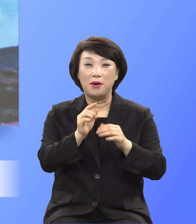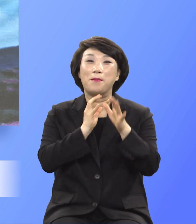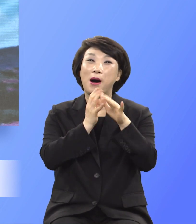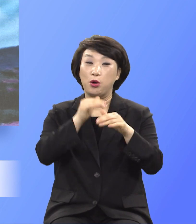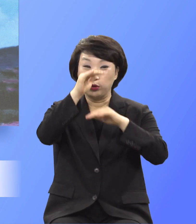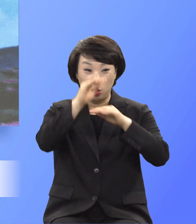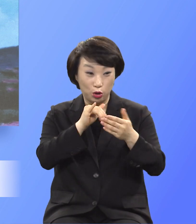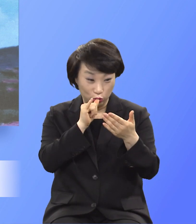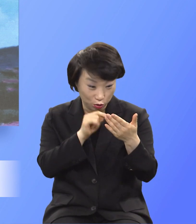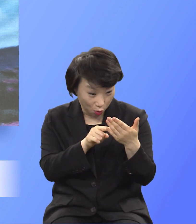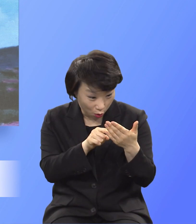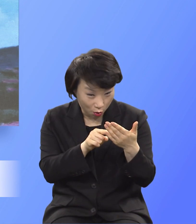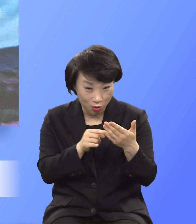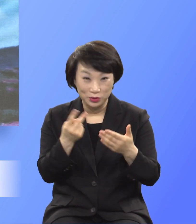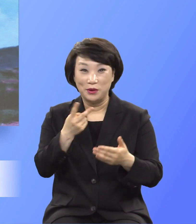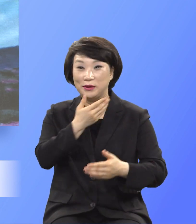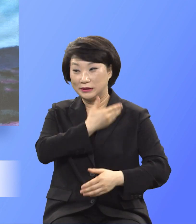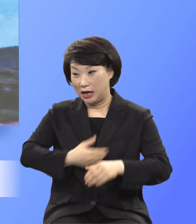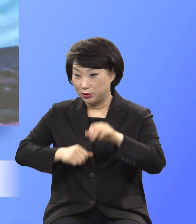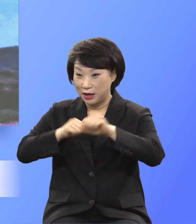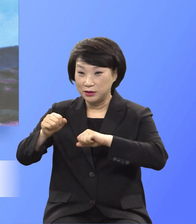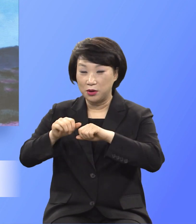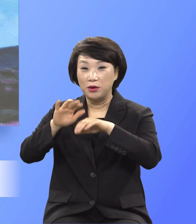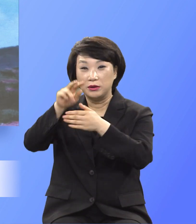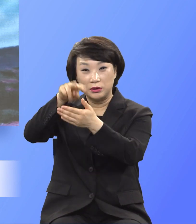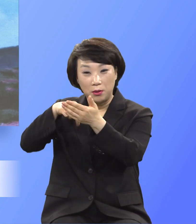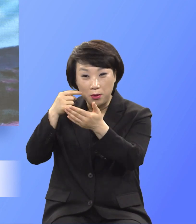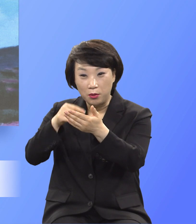사도행전에 방언 얘기가 나오는데